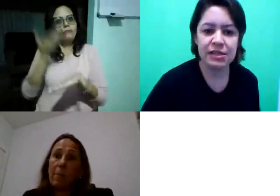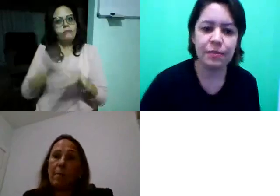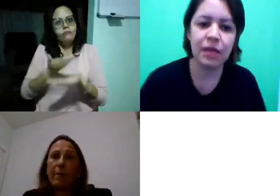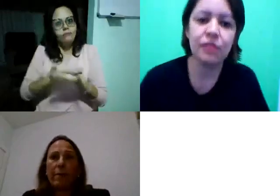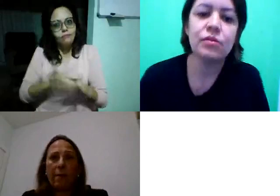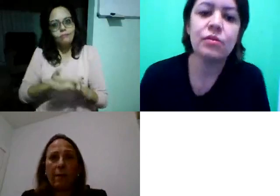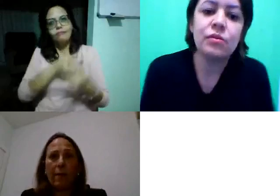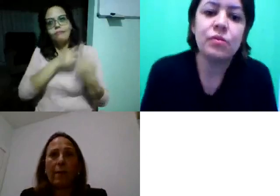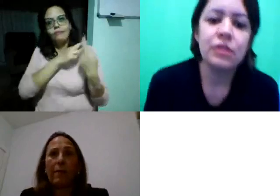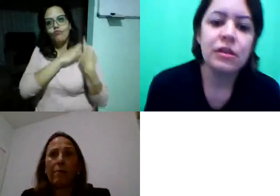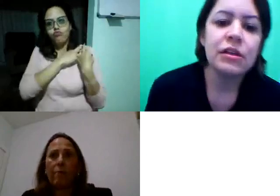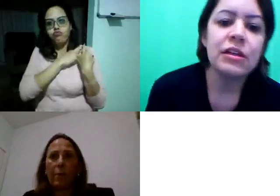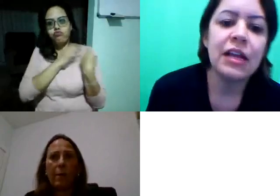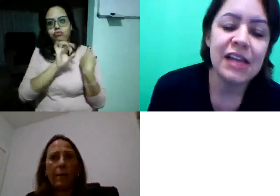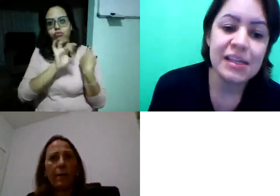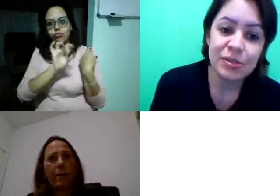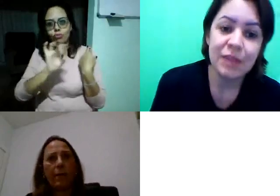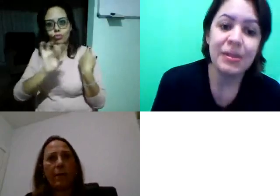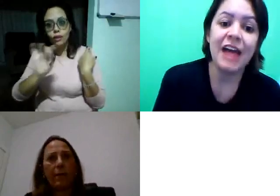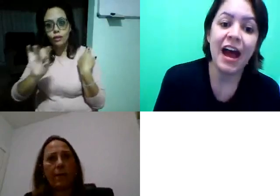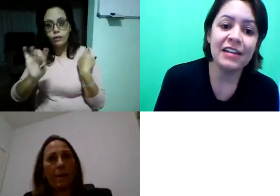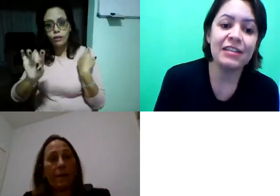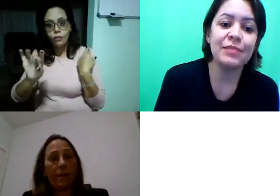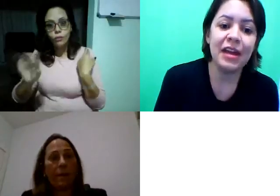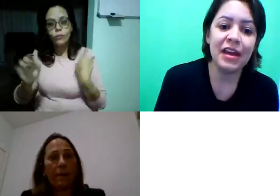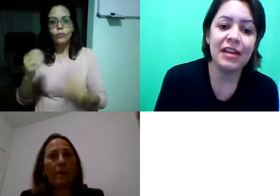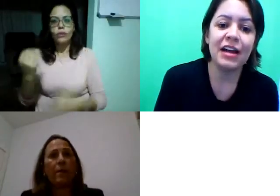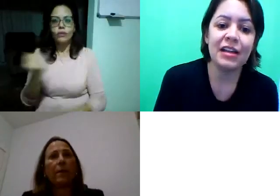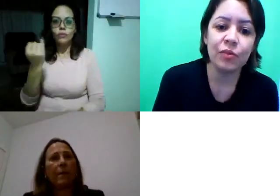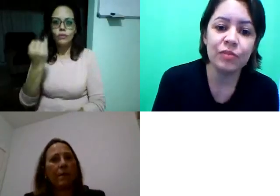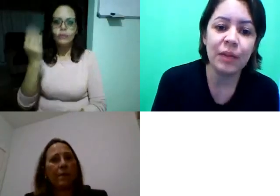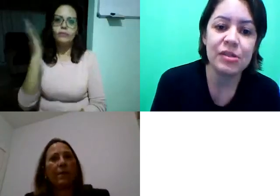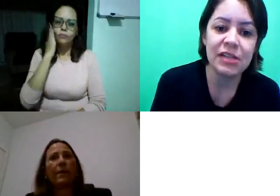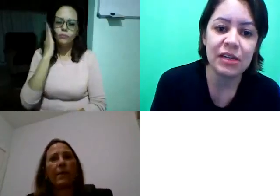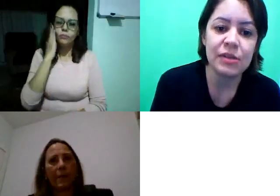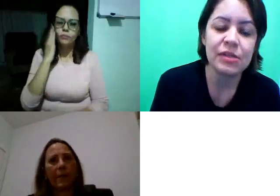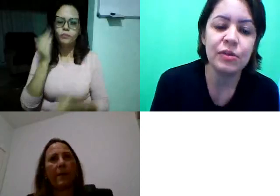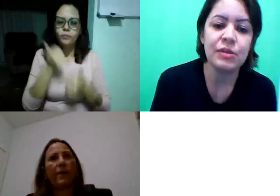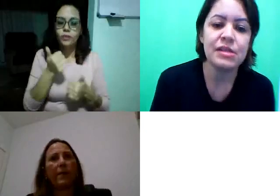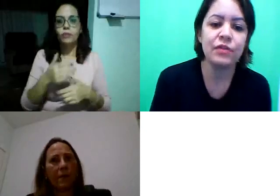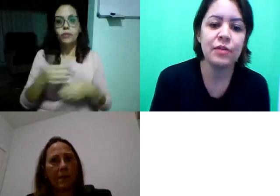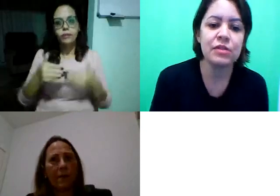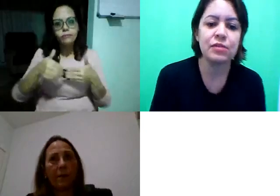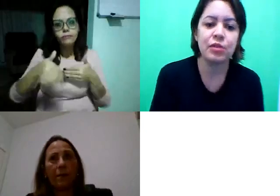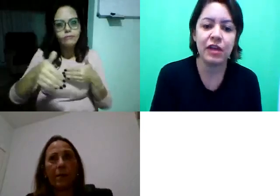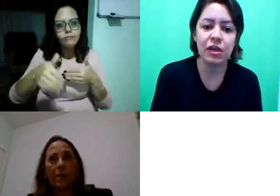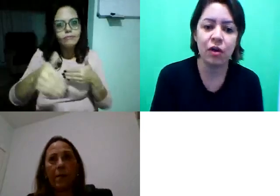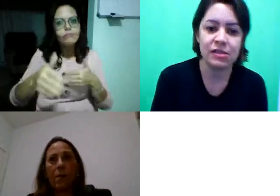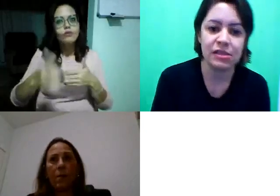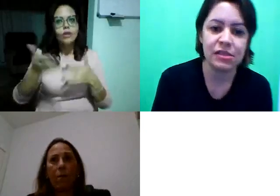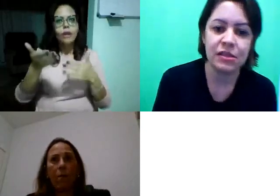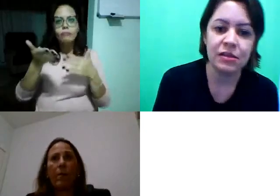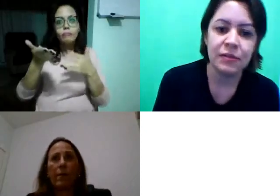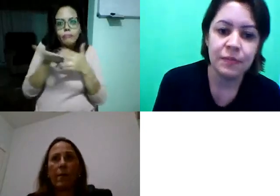conhecimento, essa responsabilidade também, de cada um na pós-graduação, então, essas informações são muito